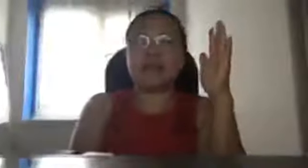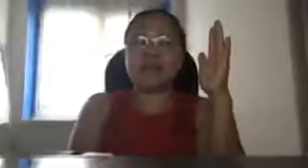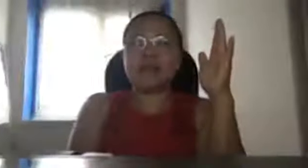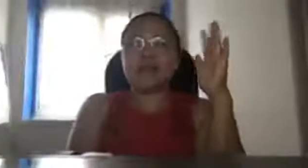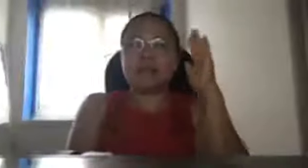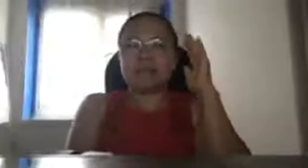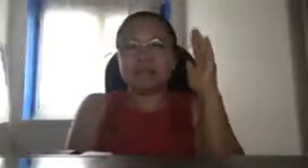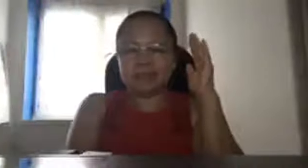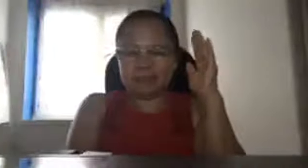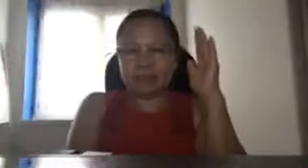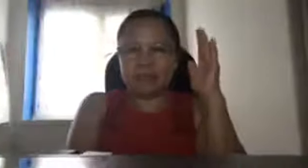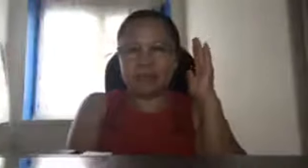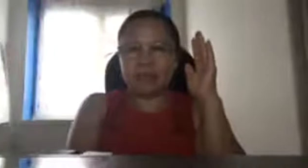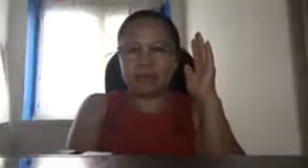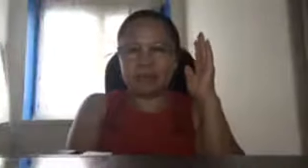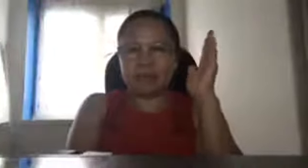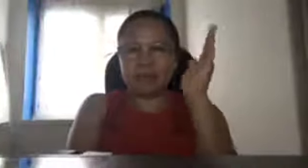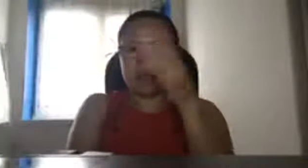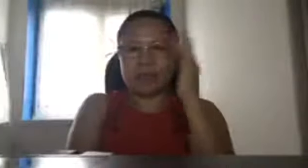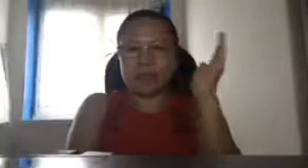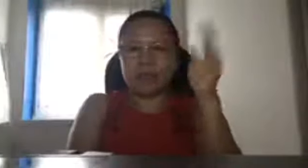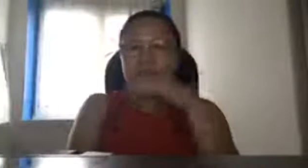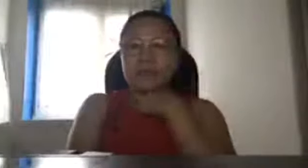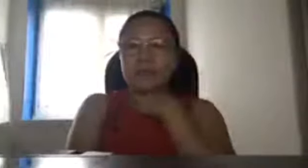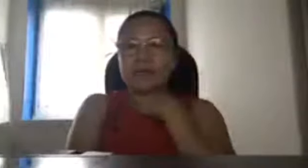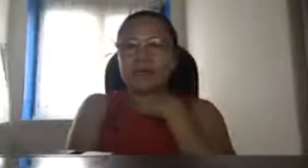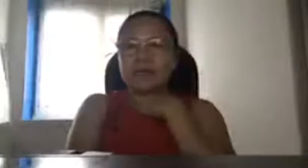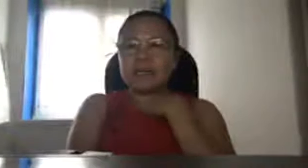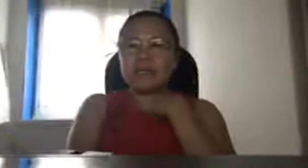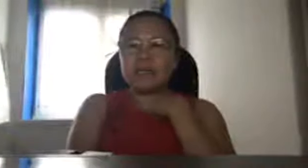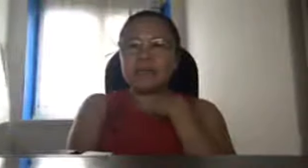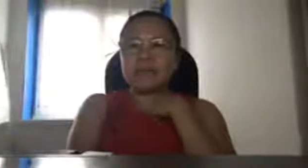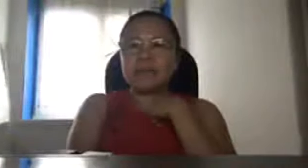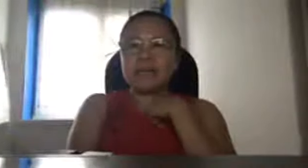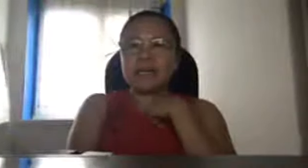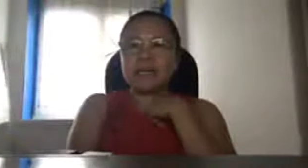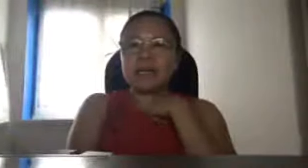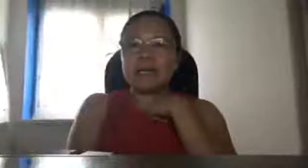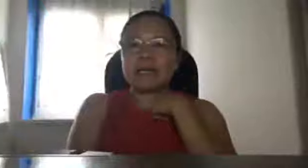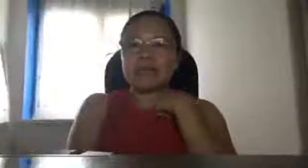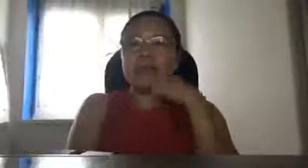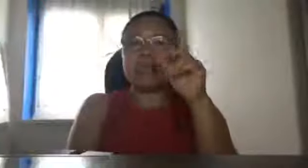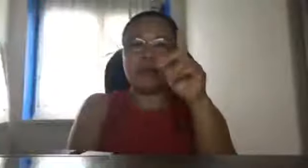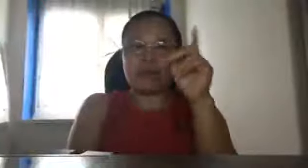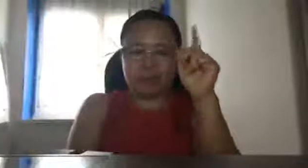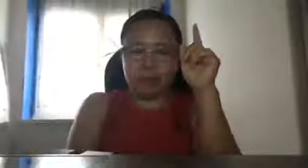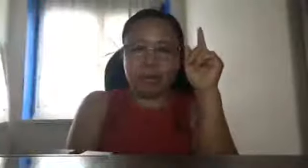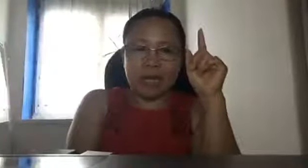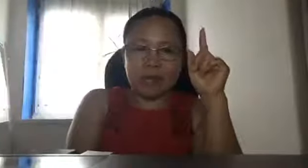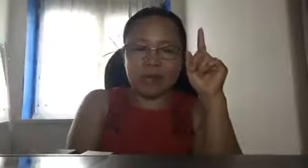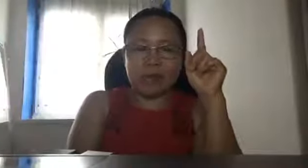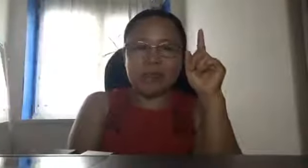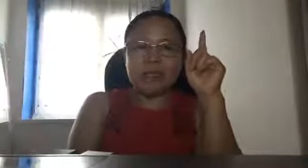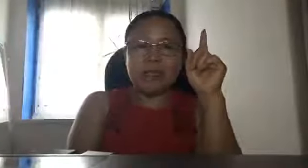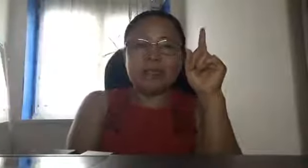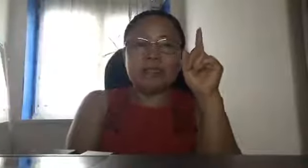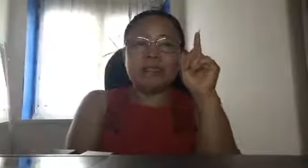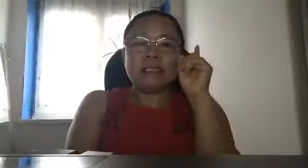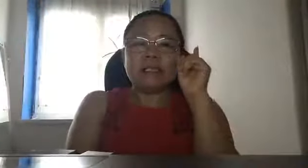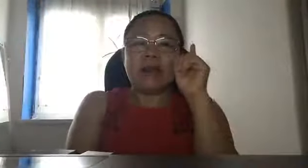please sir mag ano po kayo mag maging aware po kayo sa